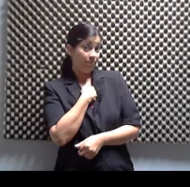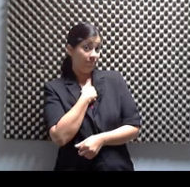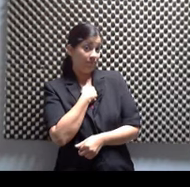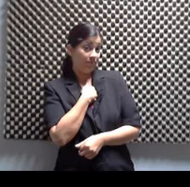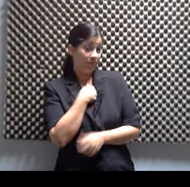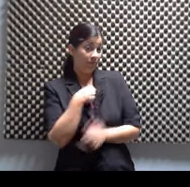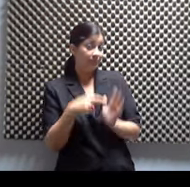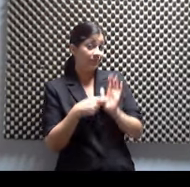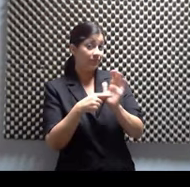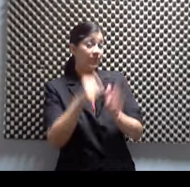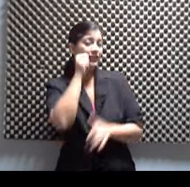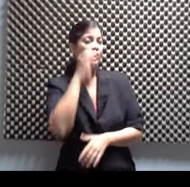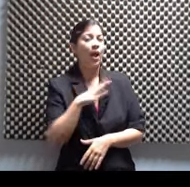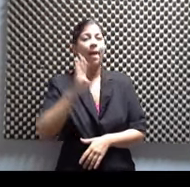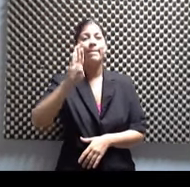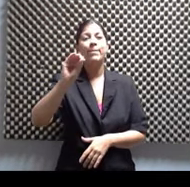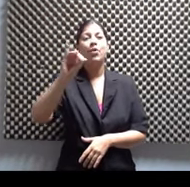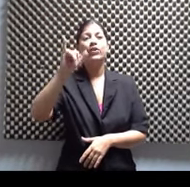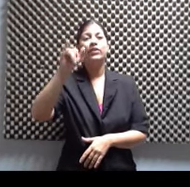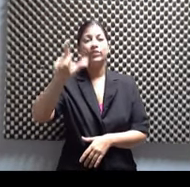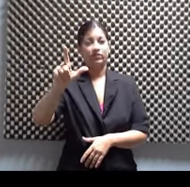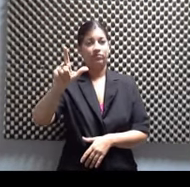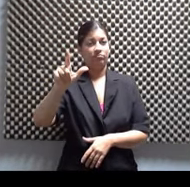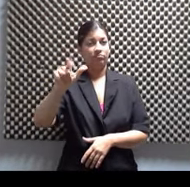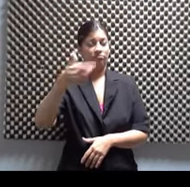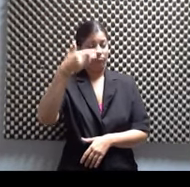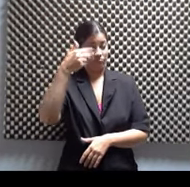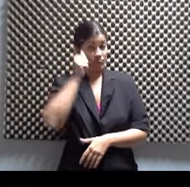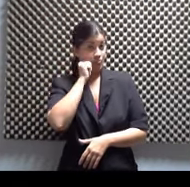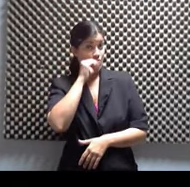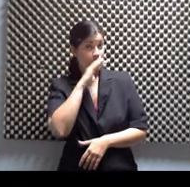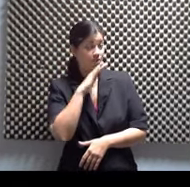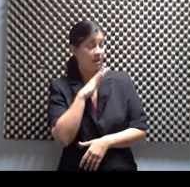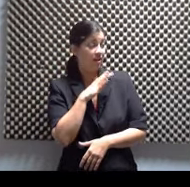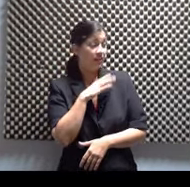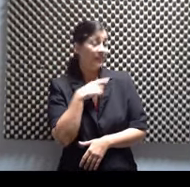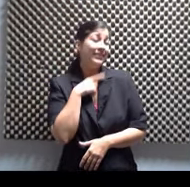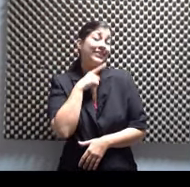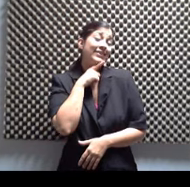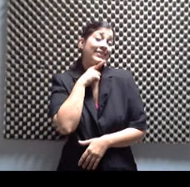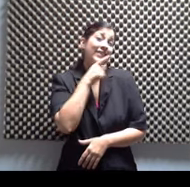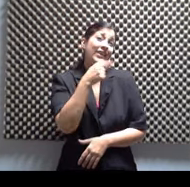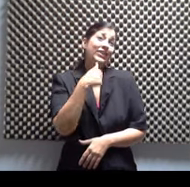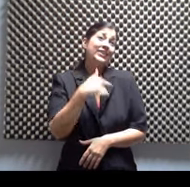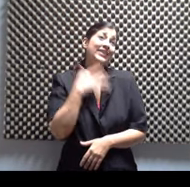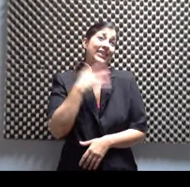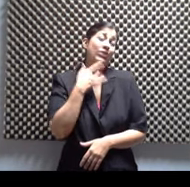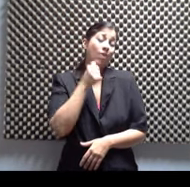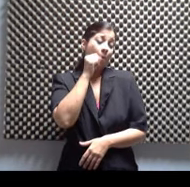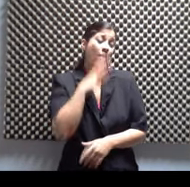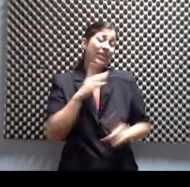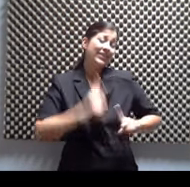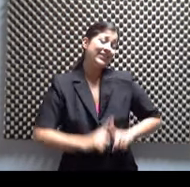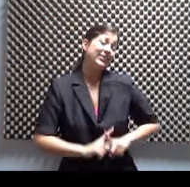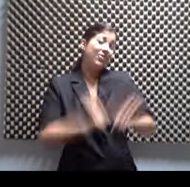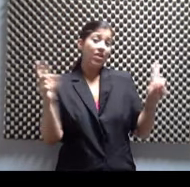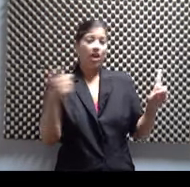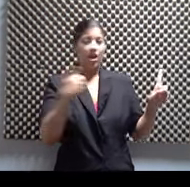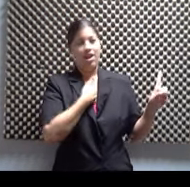Boyle, una señora muy, eh, de veras que yo siento que es muy diferente a mí, Muy, muy, muy